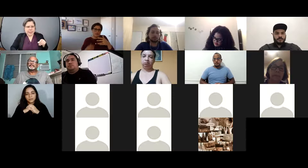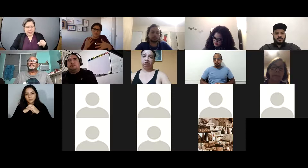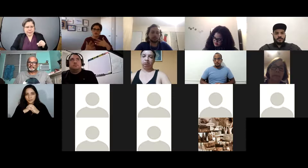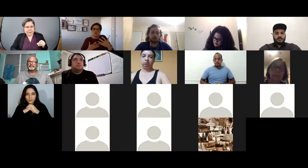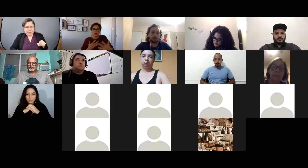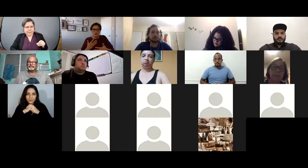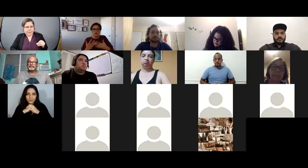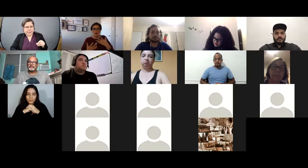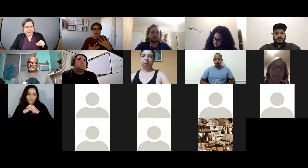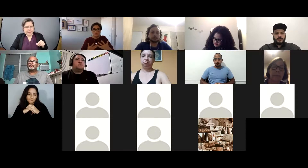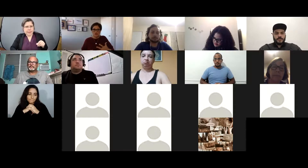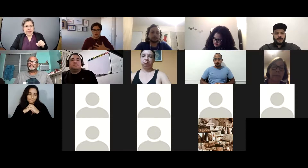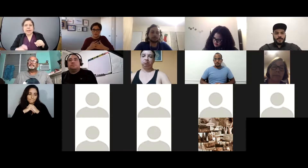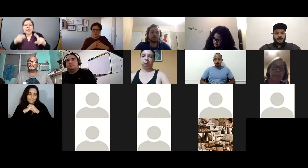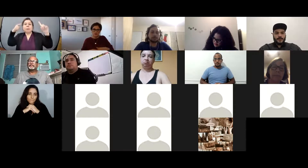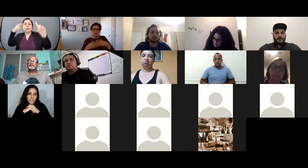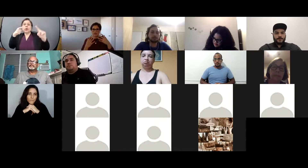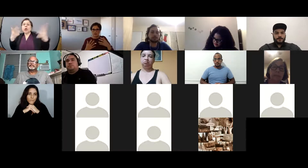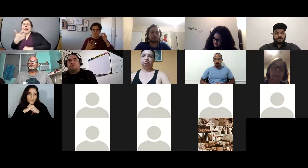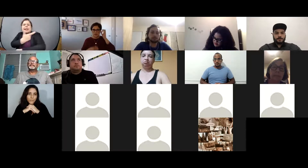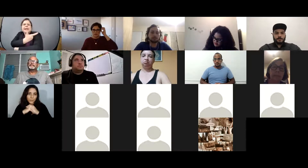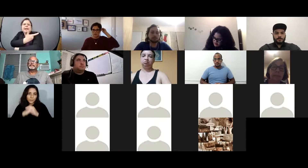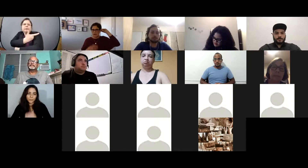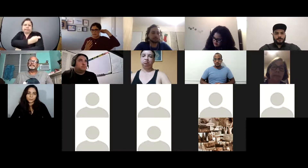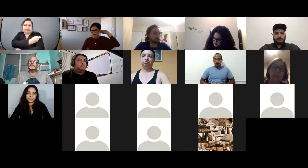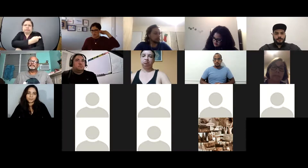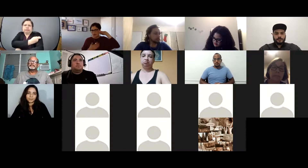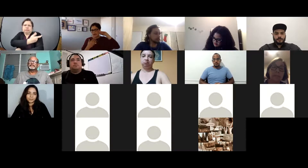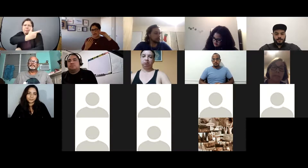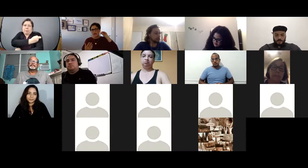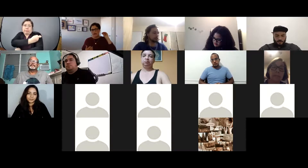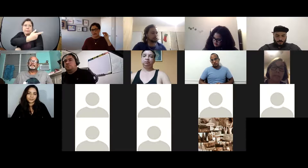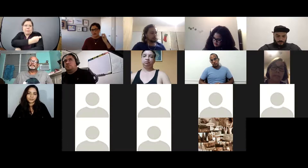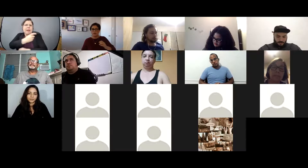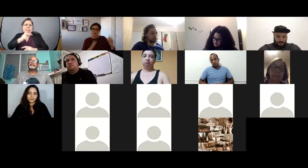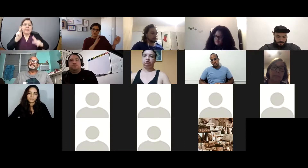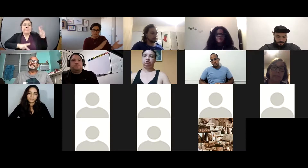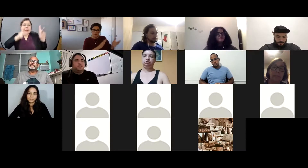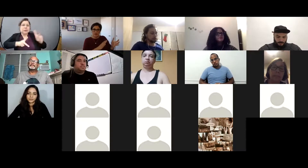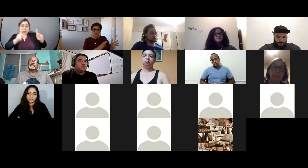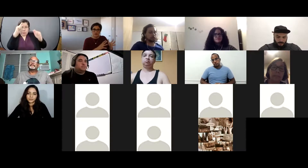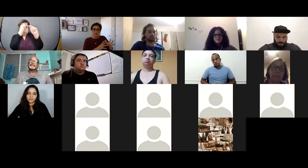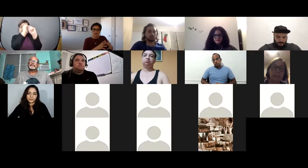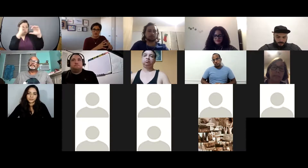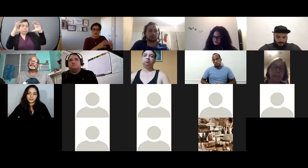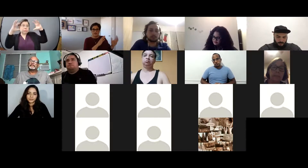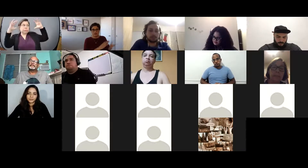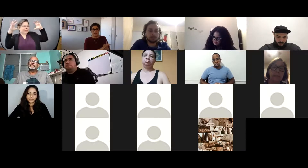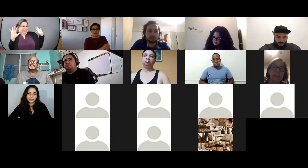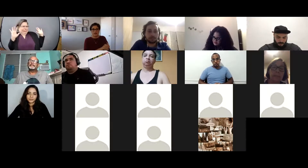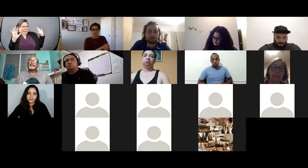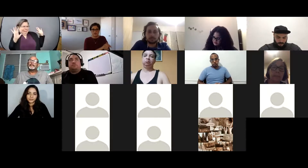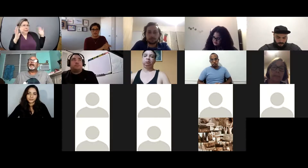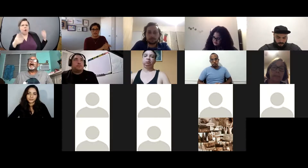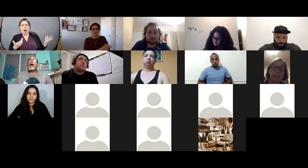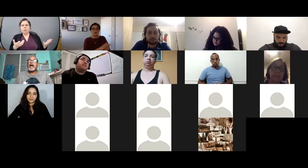hemos escuchado muchas preguntas sobre las vacunas pero la última vez que hicimos los foros que fue